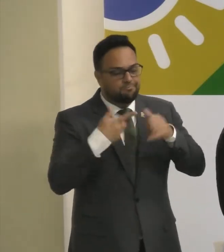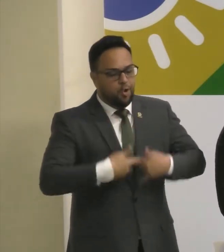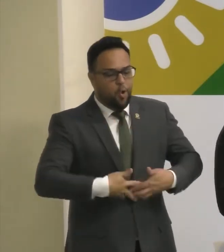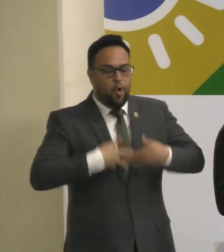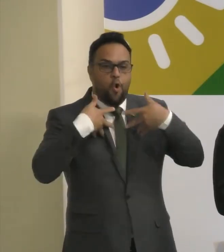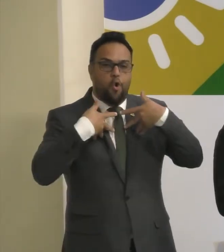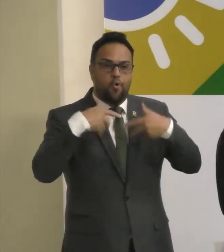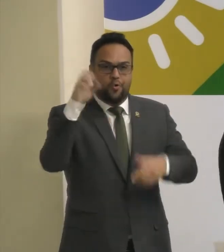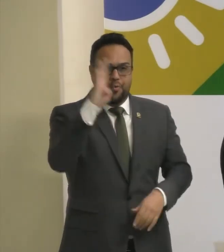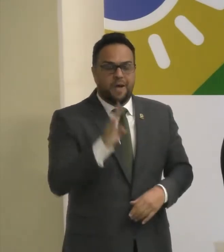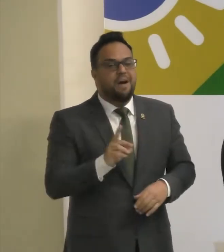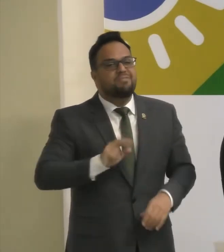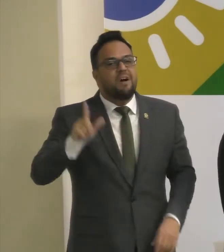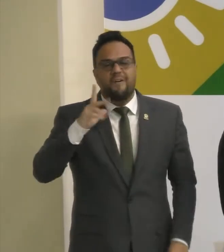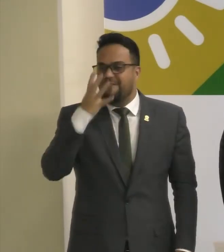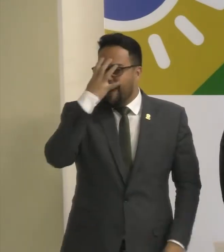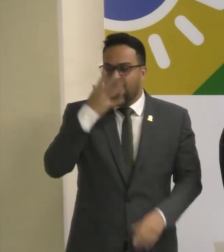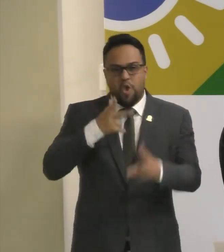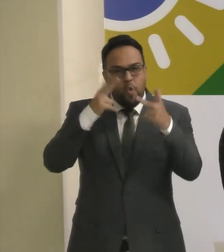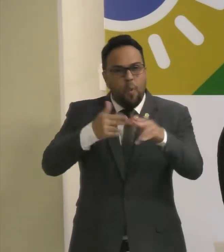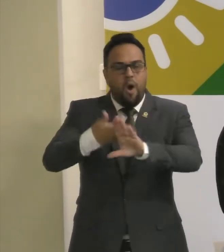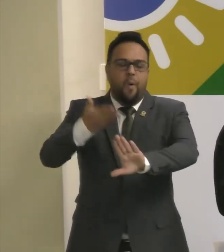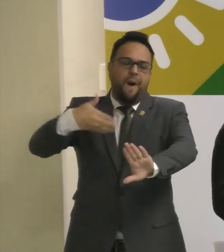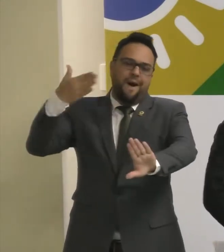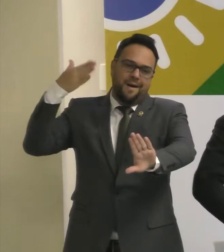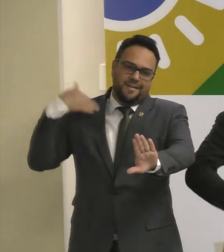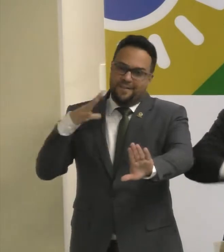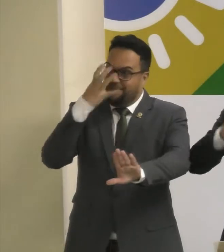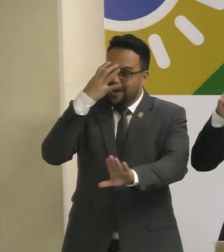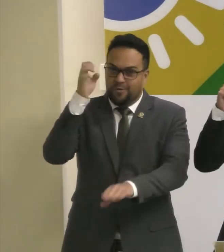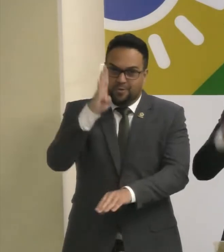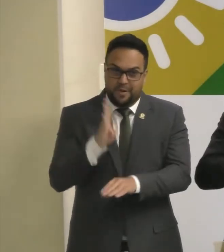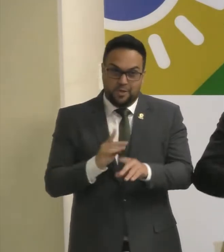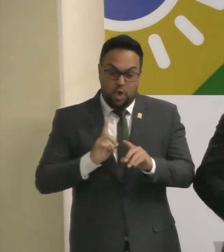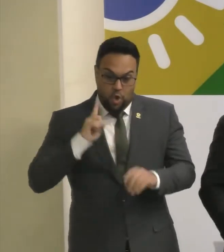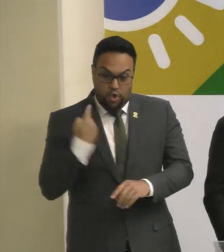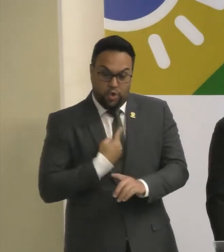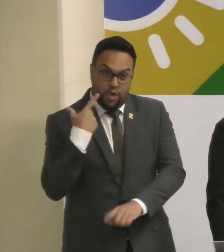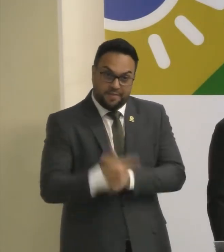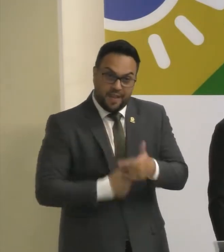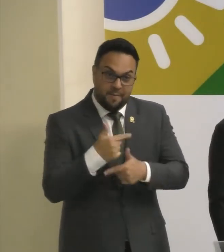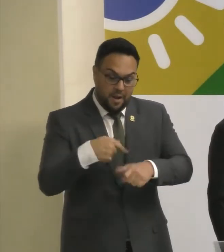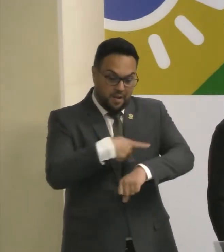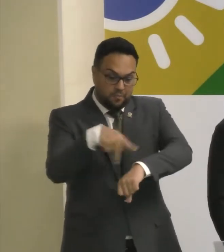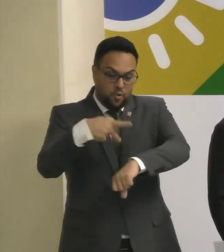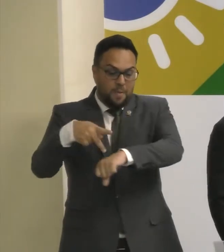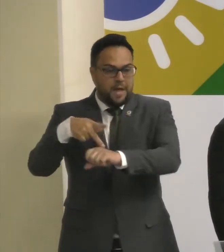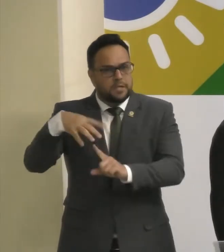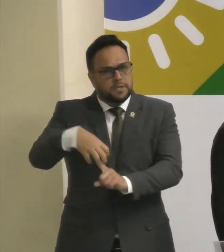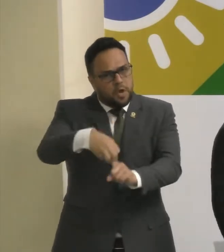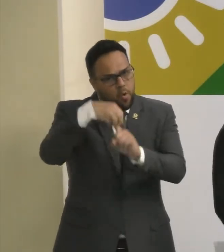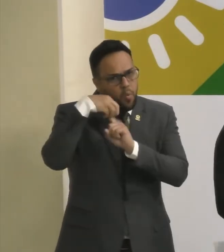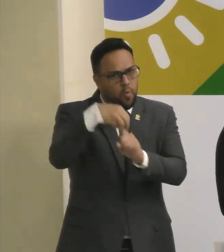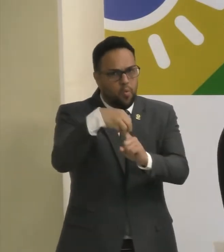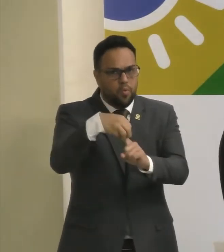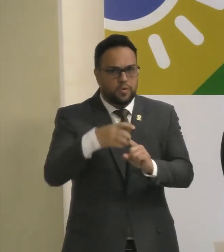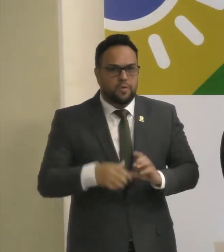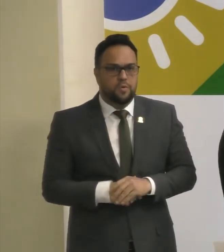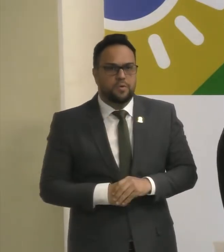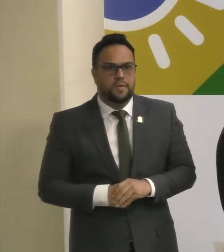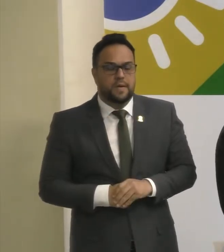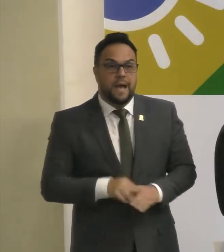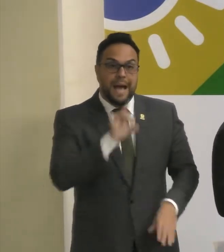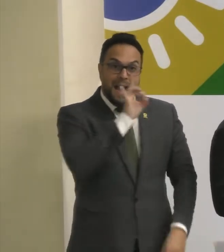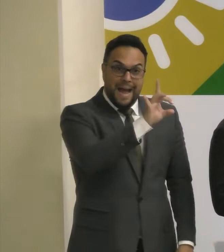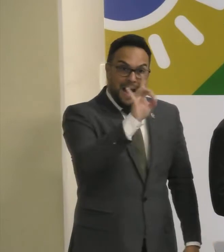Brasil, não para ter vergonha, como foi no passado. que nós trabalhamos aqui é para que essa pátria seja uma pátria única, e que as distâncias entre cada